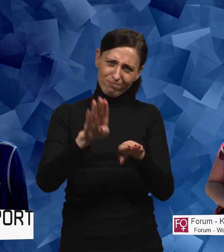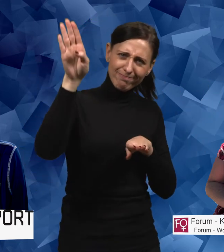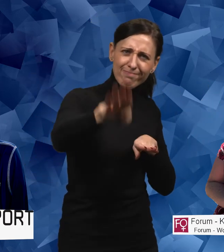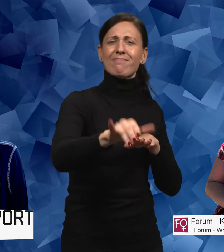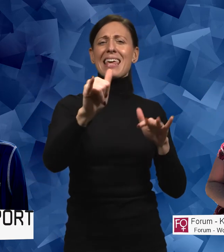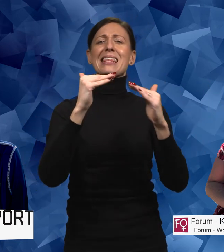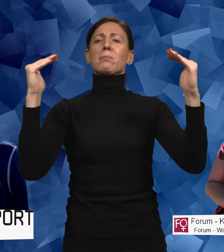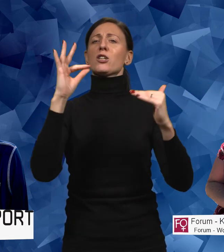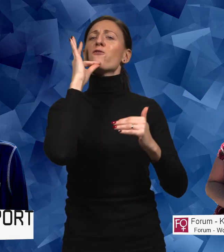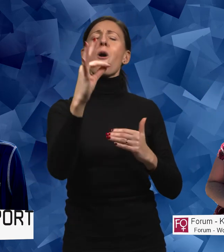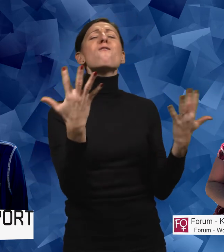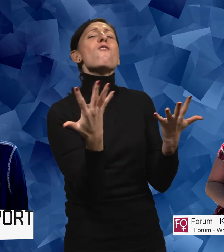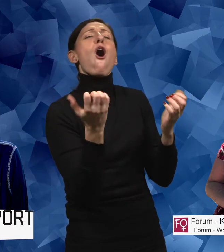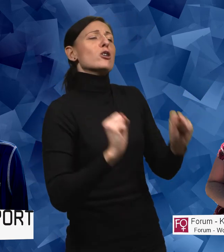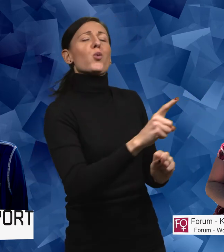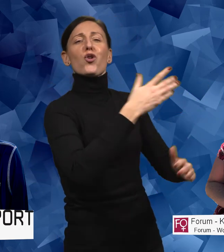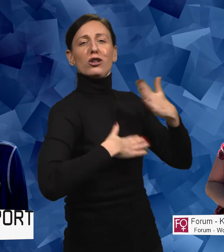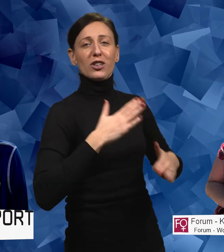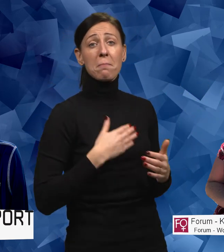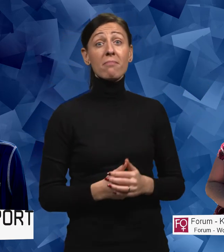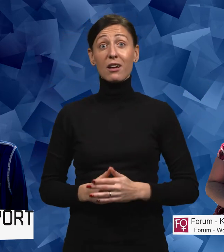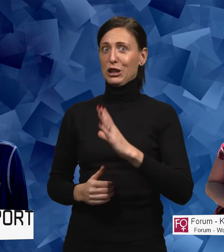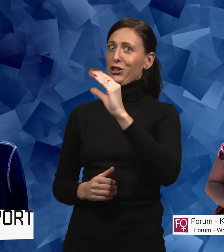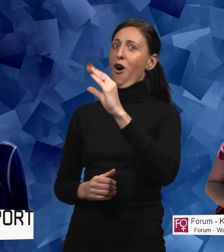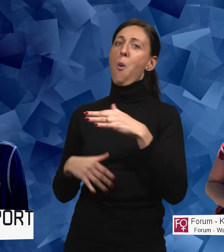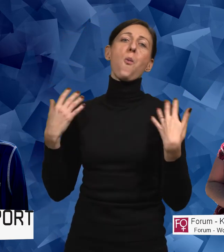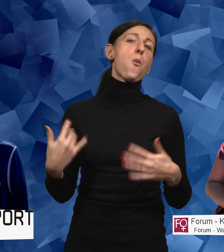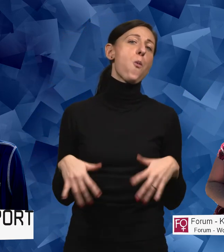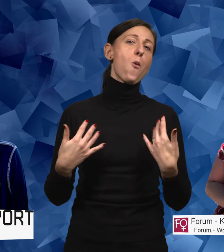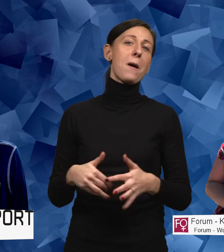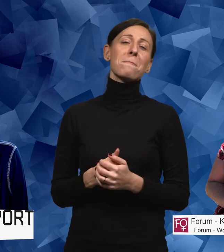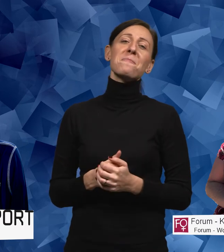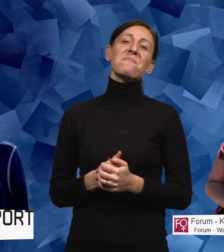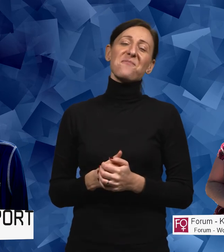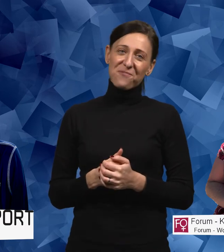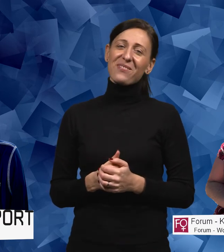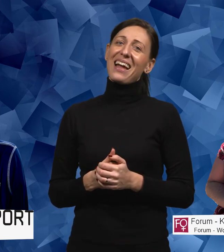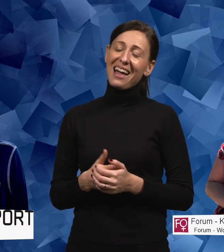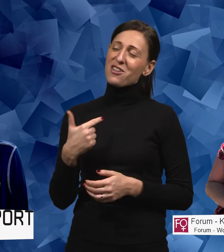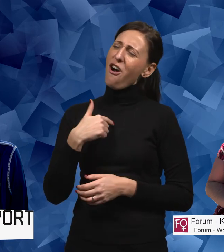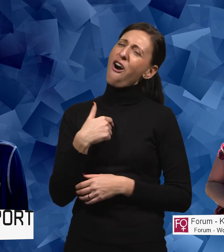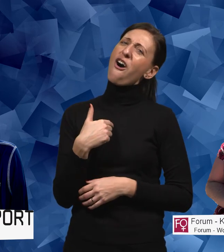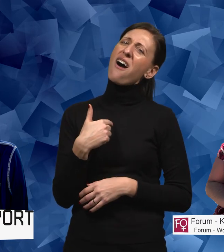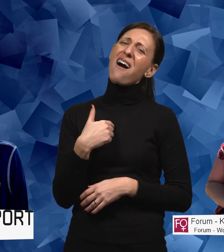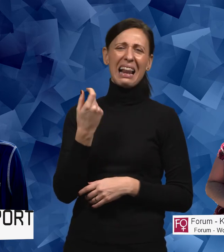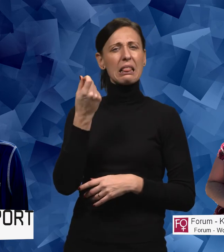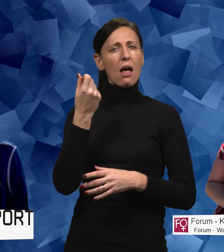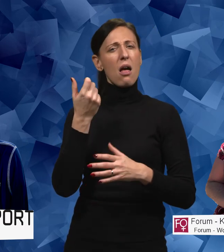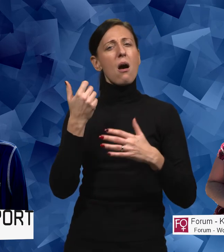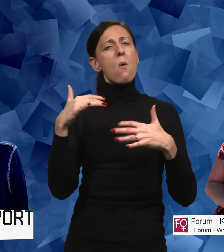jämställdhetsfrågan. Vad skulle det vara? Ja, jag är ju lite så fast